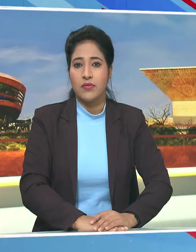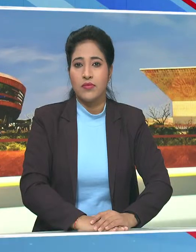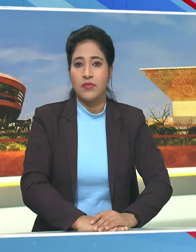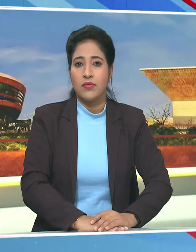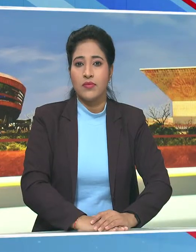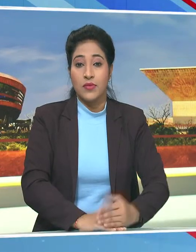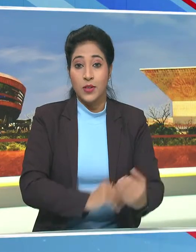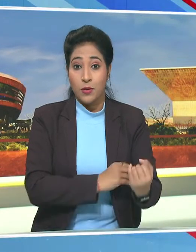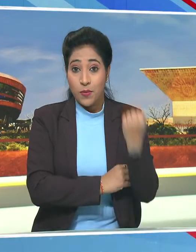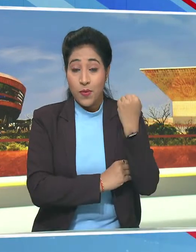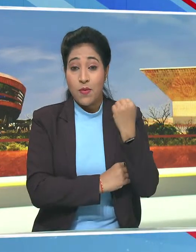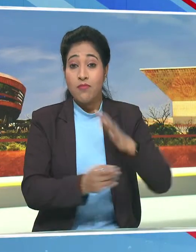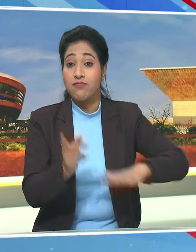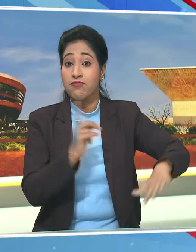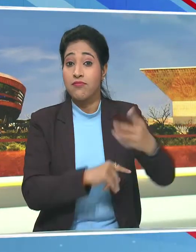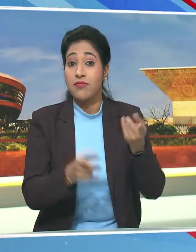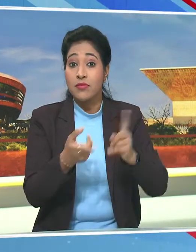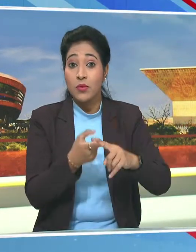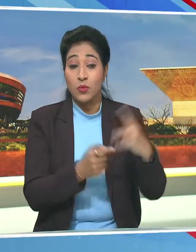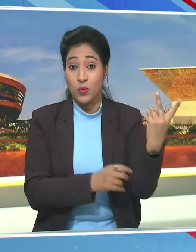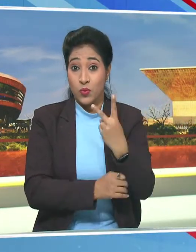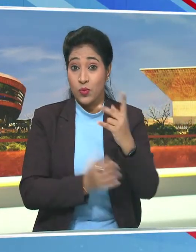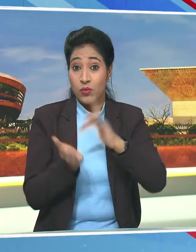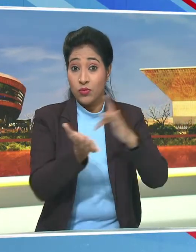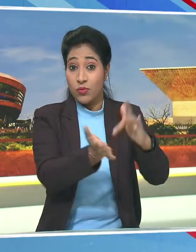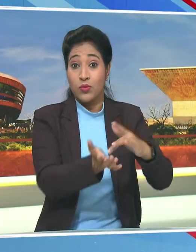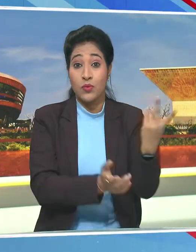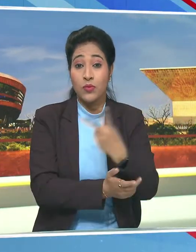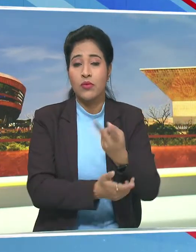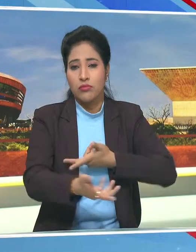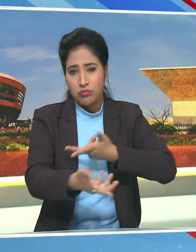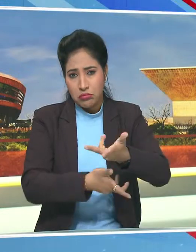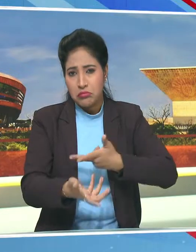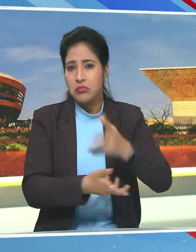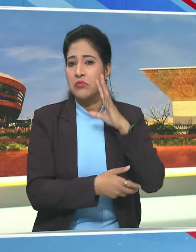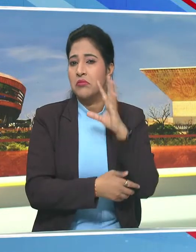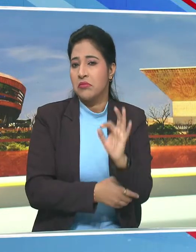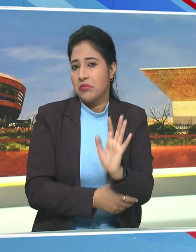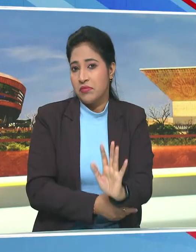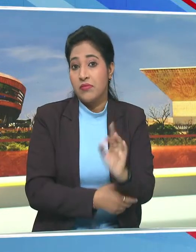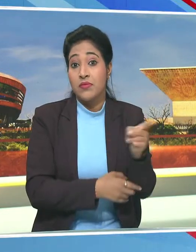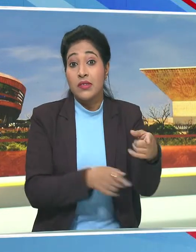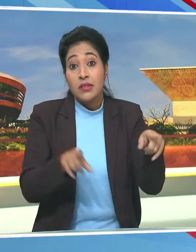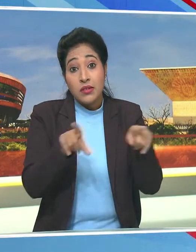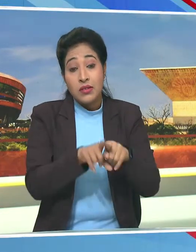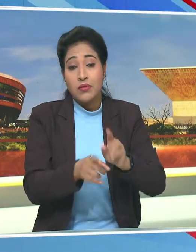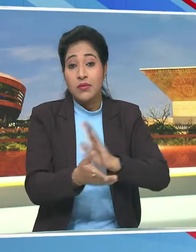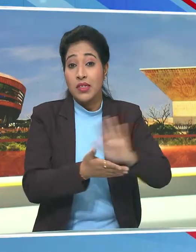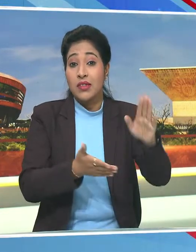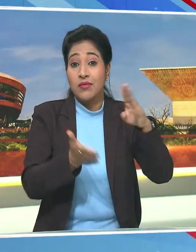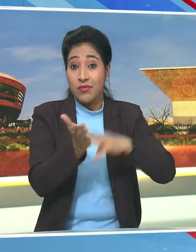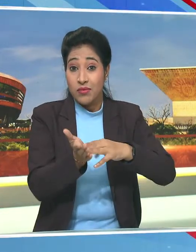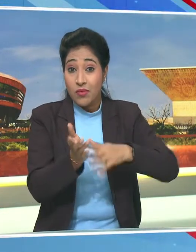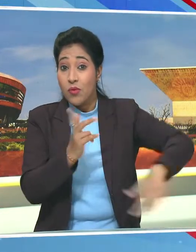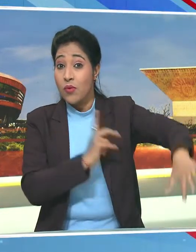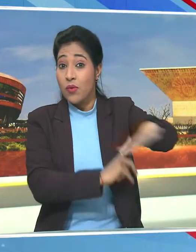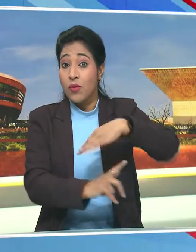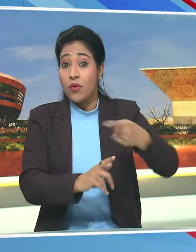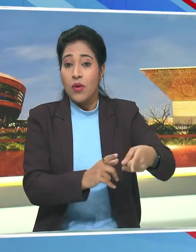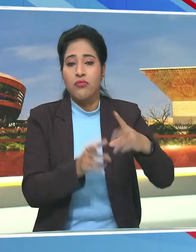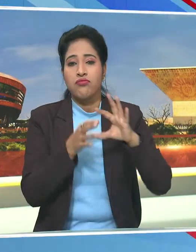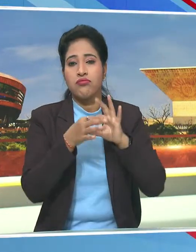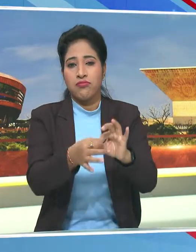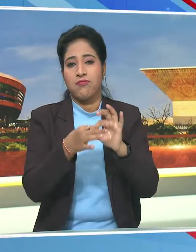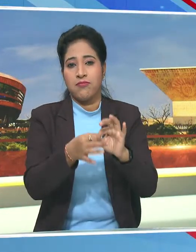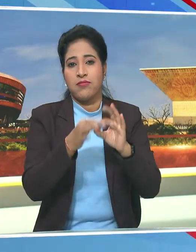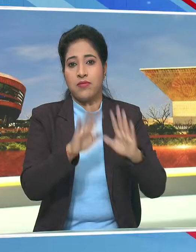एनरजी शेत्र को लेकर भी आपको तादें दोनों देशों के बीच चर्चा हुई वही हिंद महासागर से दोनों ही देश